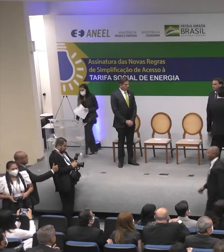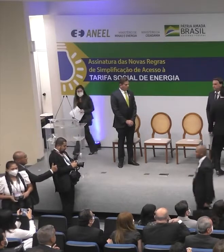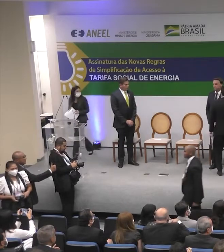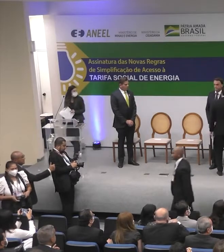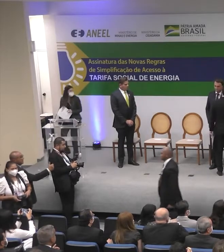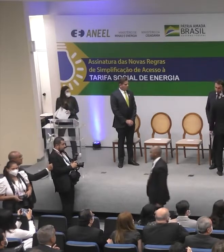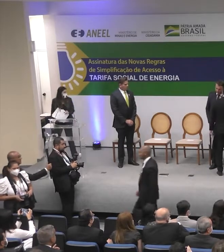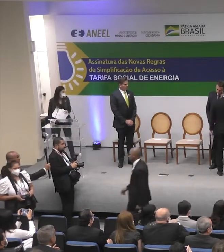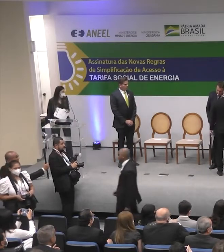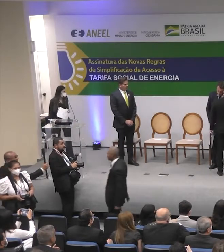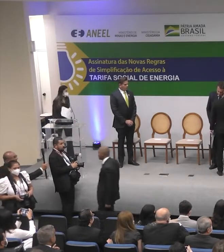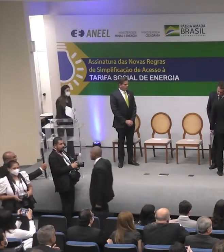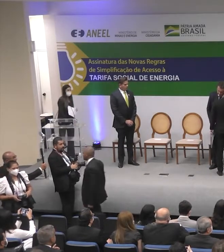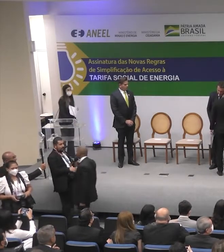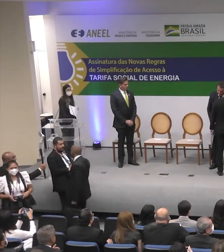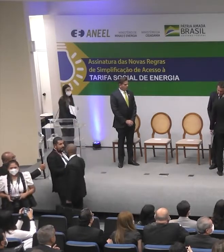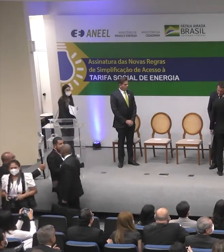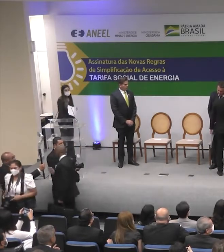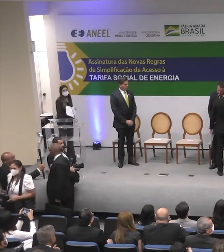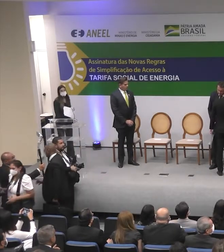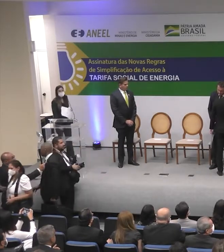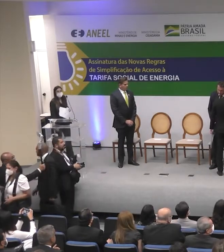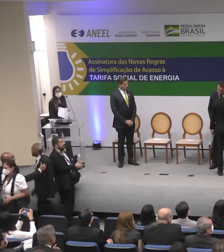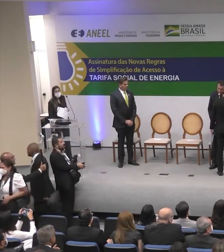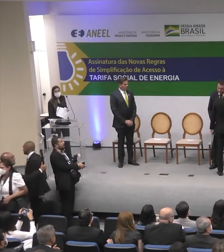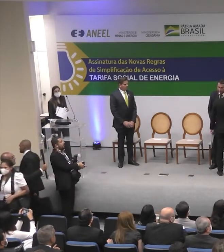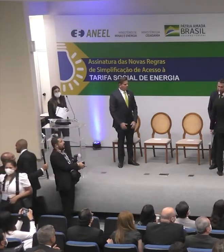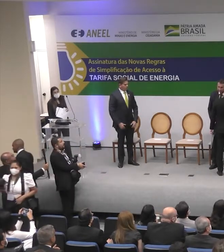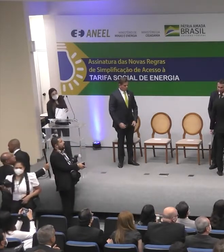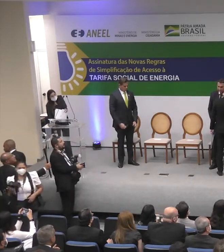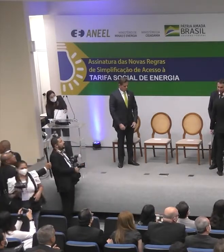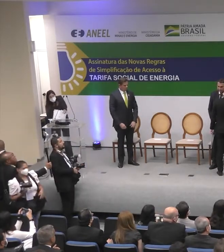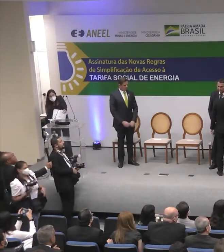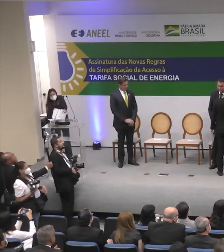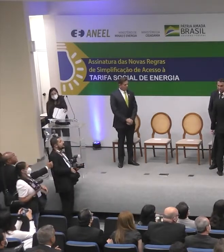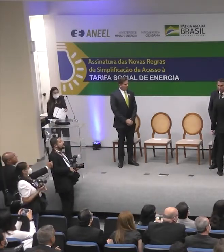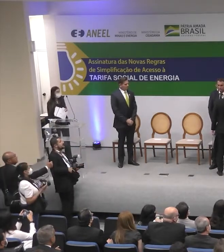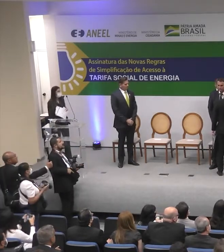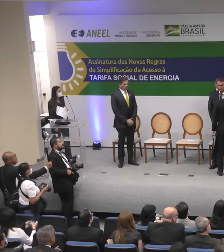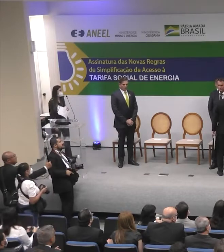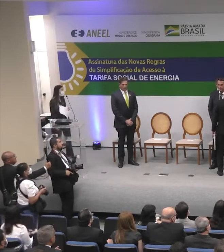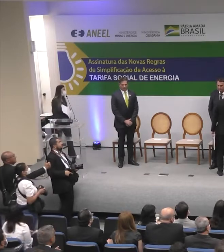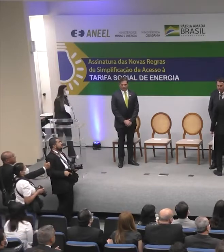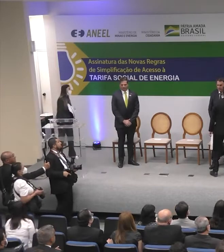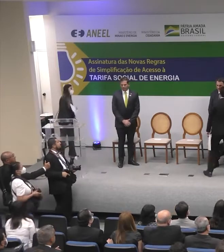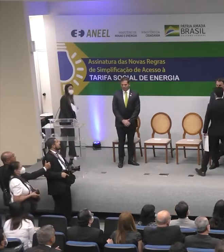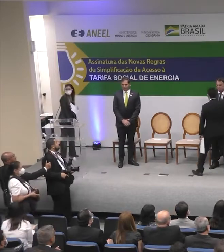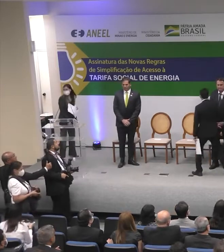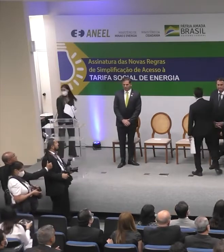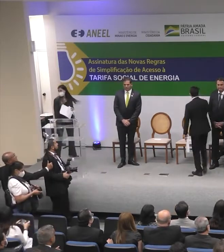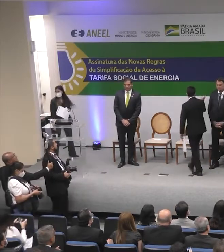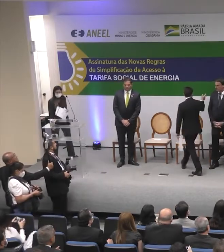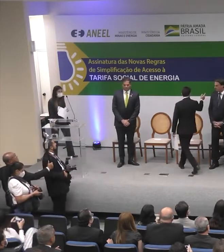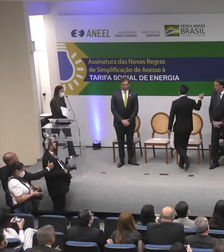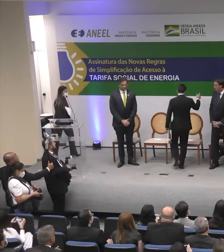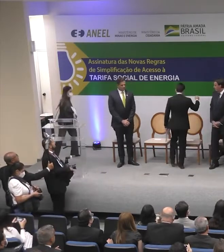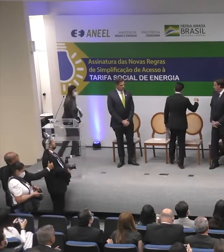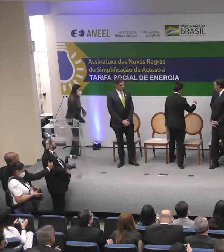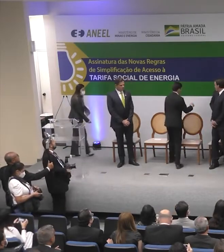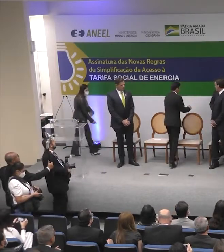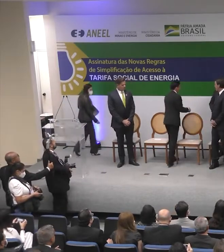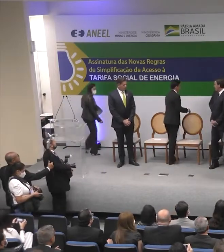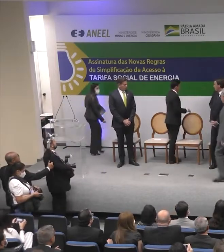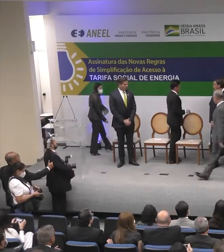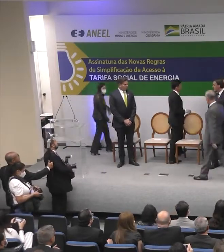de Estado-Chefe da Secretaria de Governo, Flávia Arruda, do ministro de Estado de Minas e Energia, Bento Albuquerque,